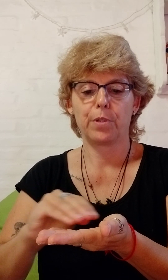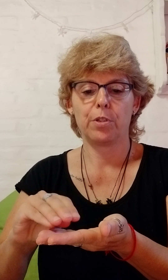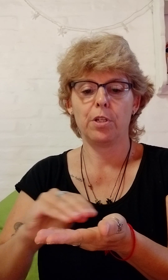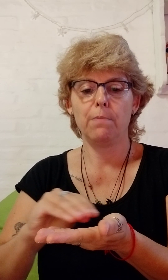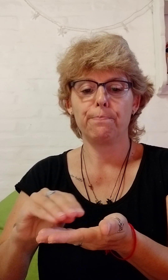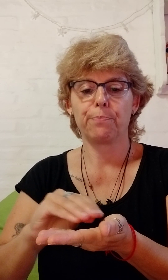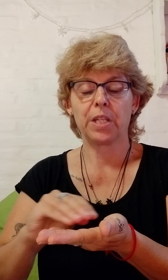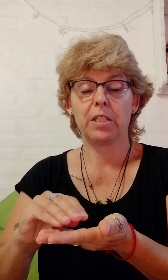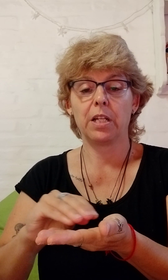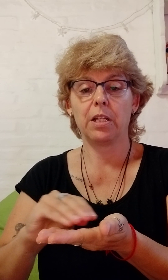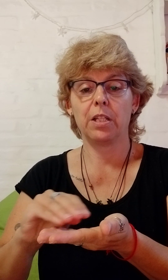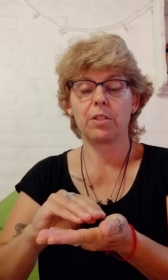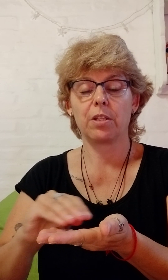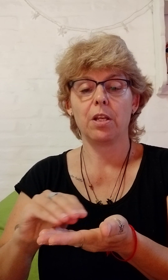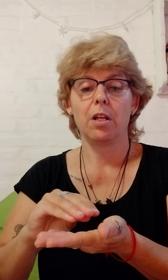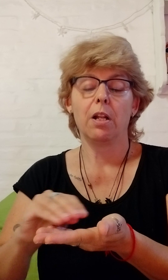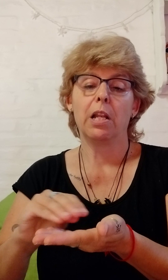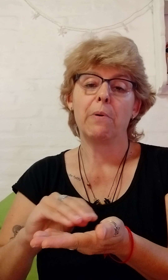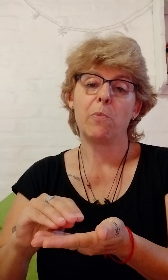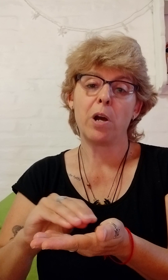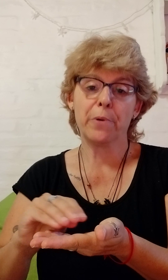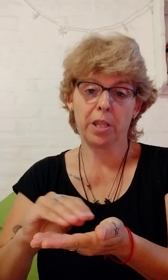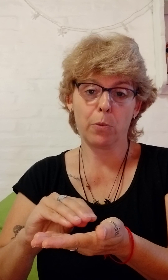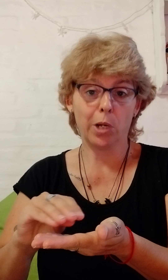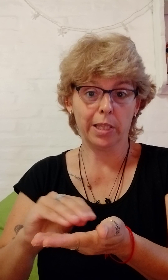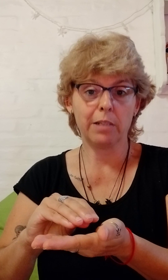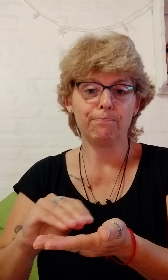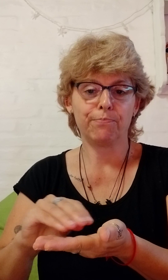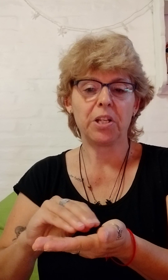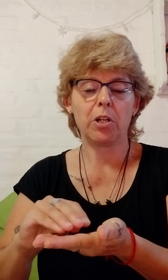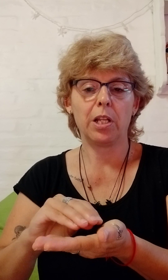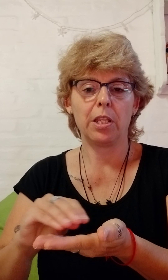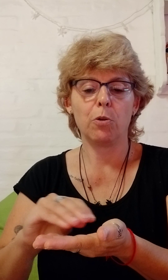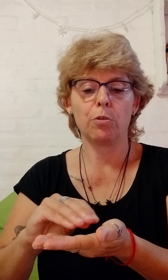Y esta es. La vamos a ver de vuelta. Ahora les digo.